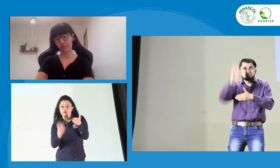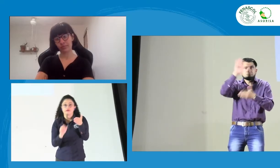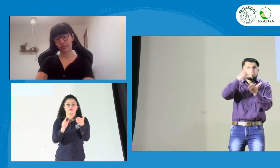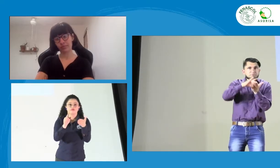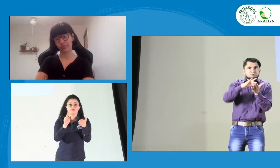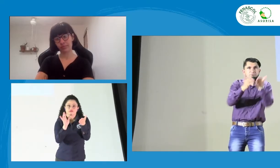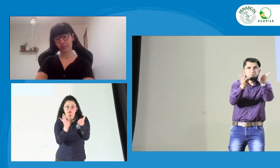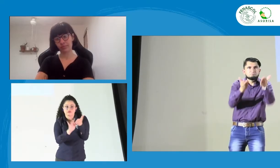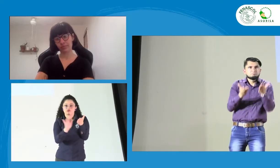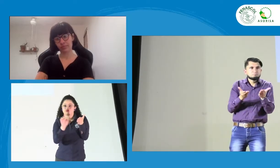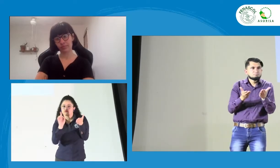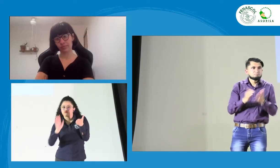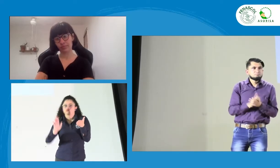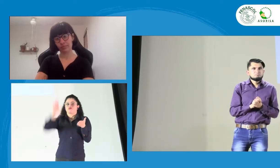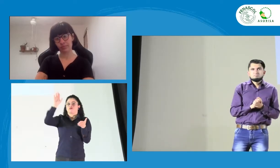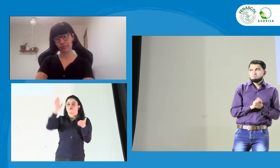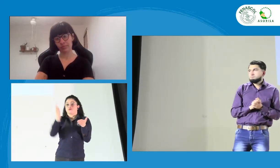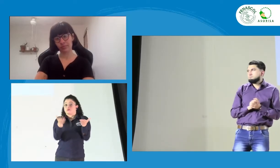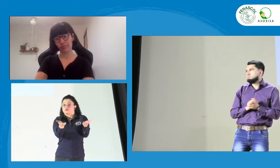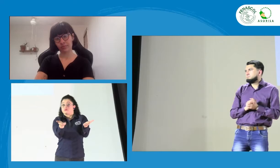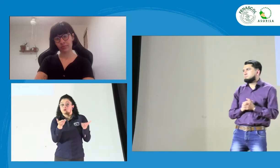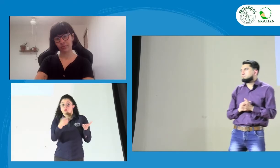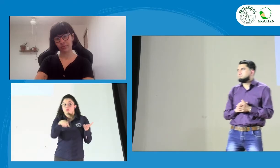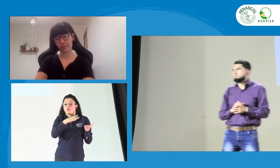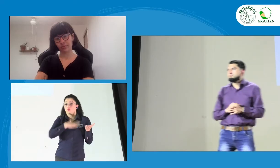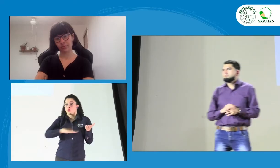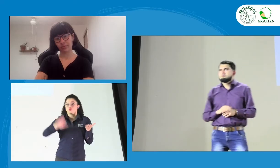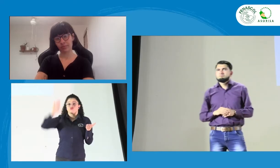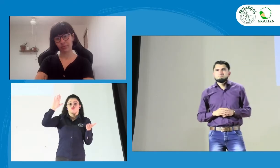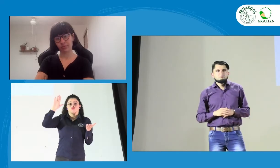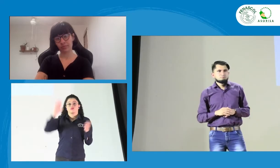para que se tengan en cuenta quienes desean participar.